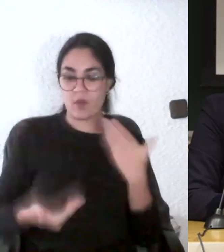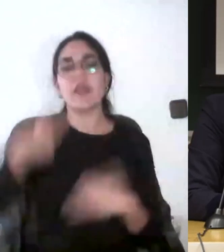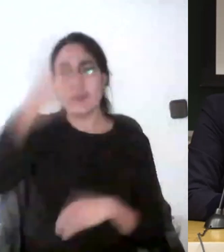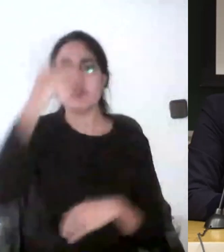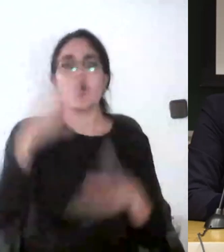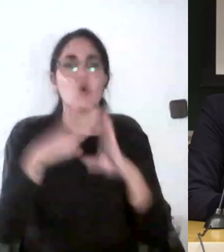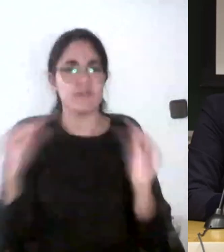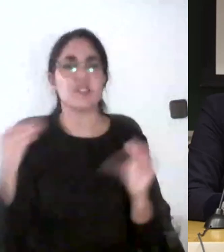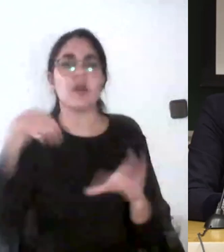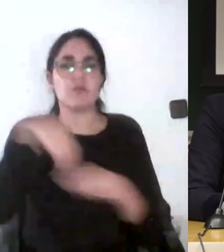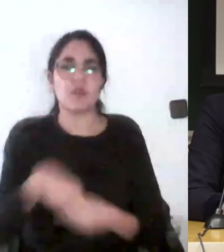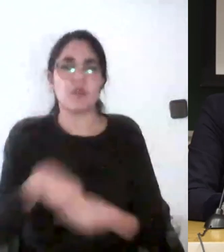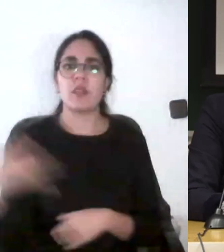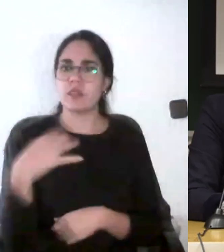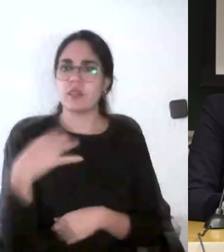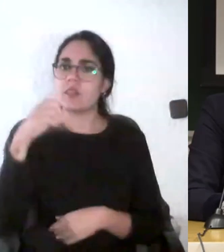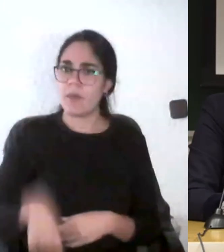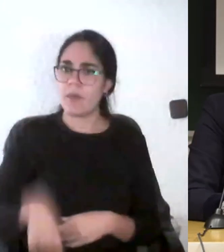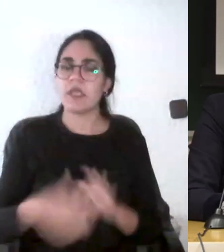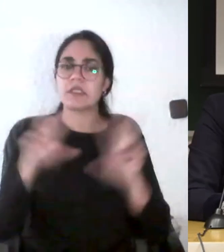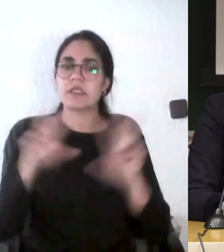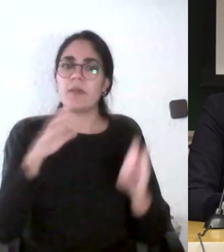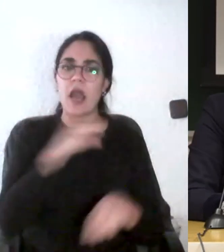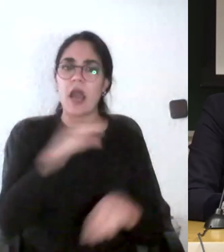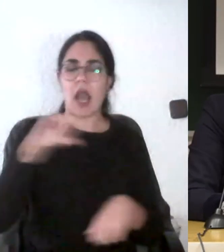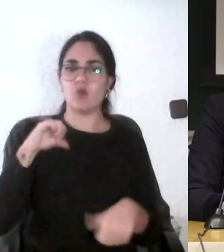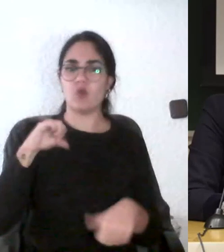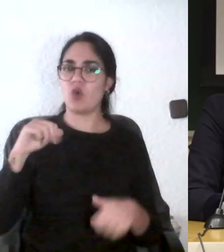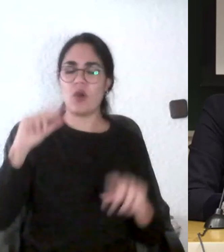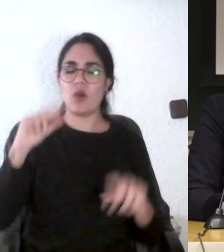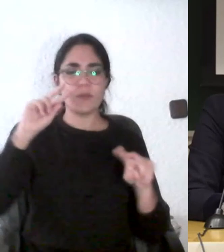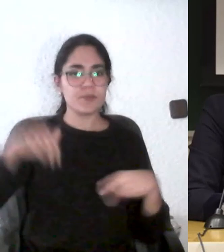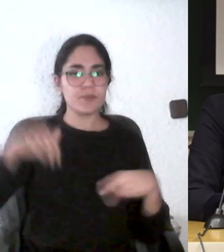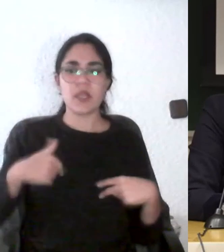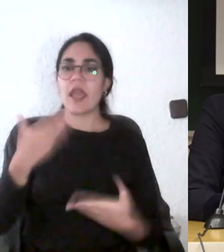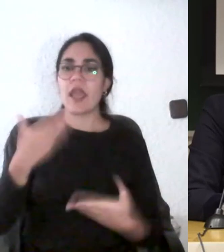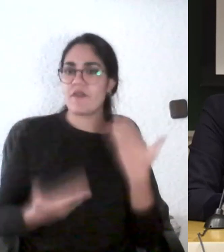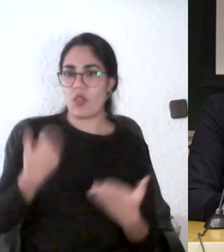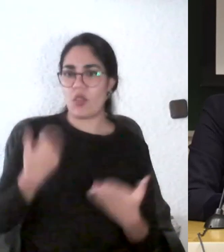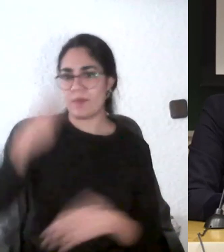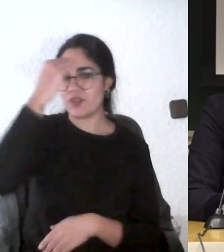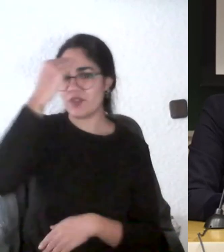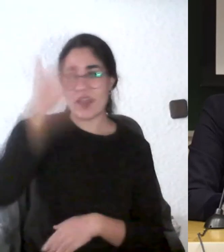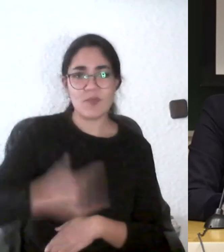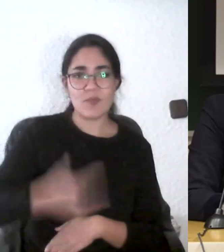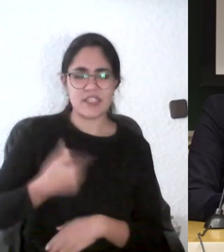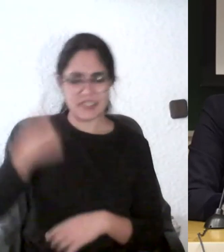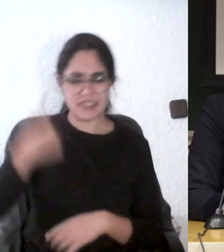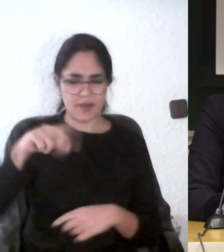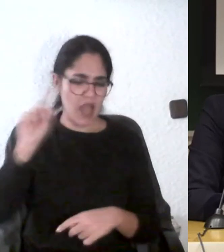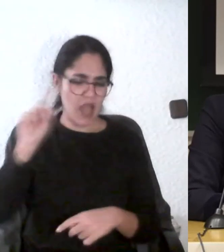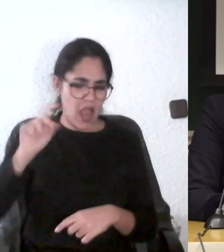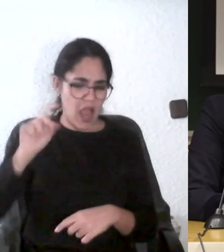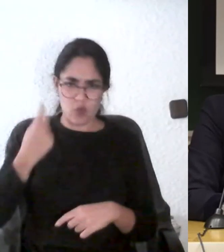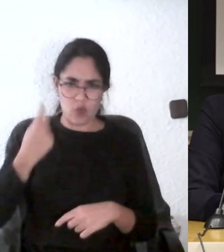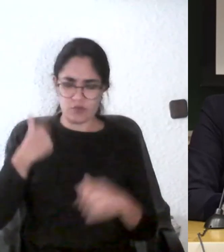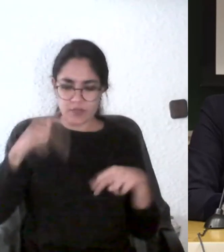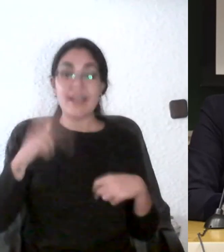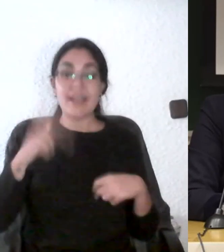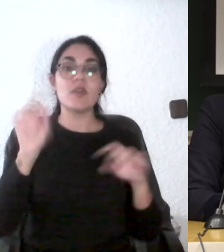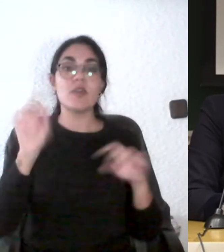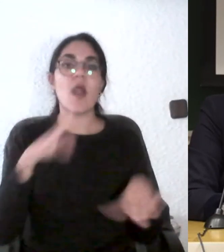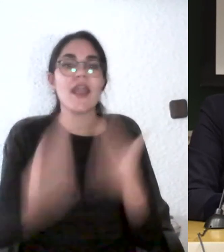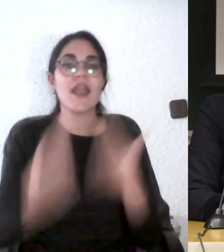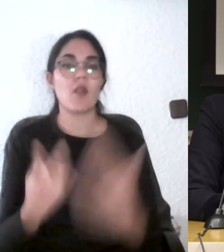debemos de incorporar la auto evaluación que me parece es fundamental lo que el alumno sabe de sí mismo la evaluación por pares también pero